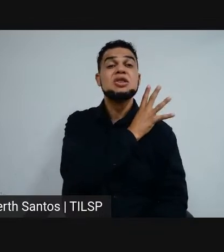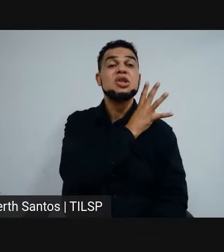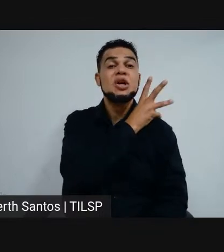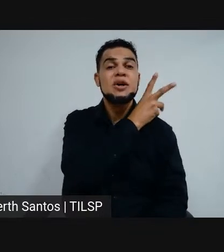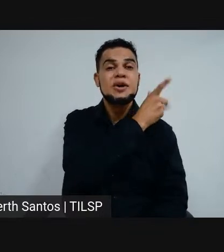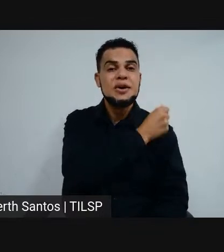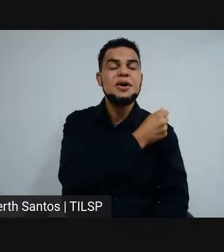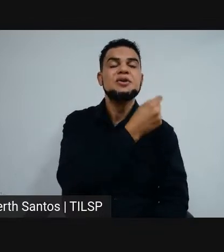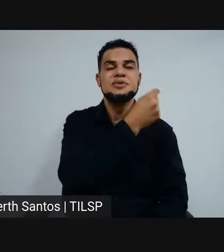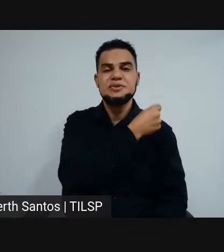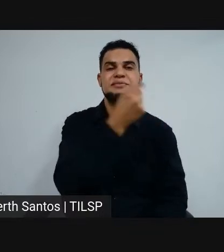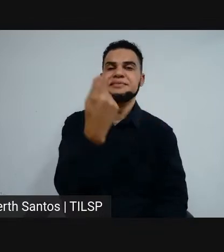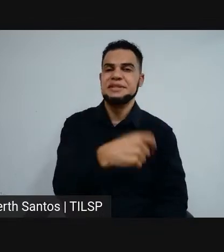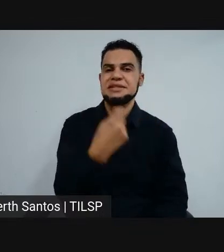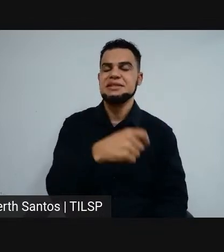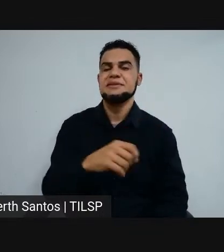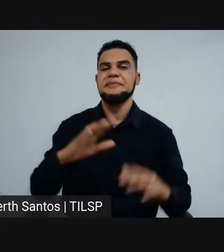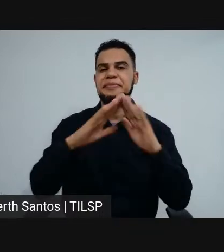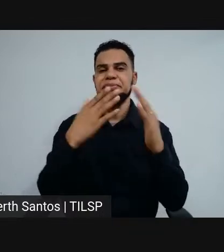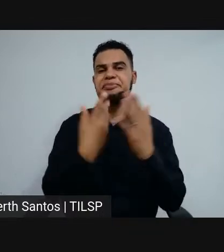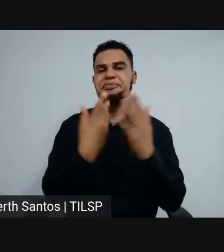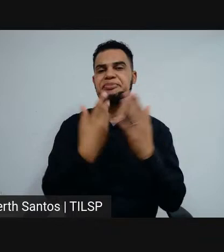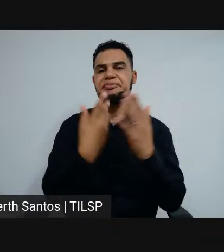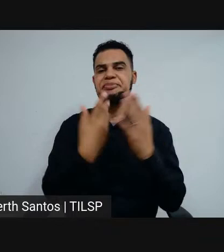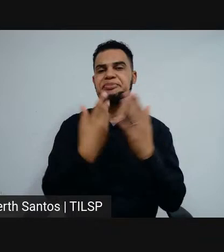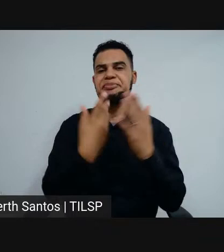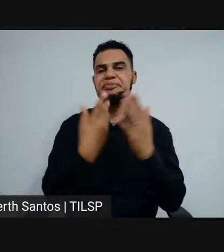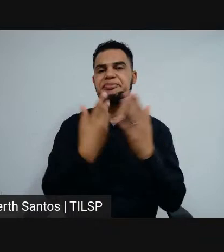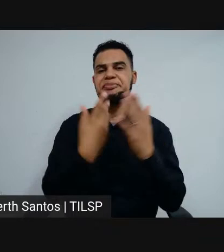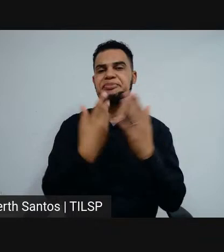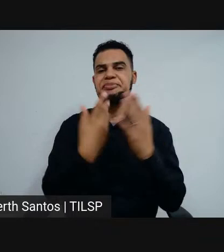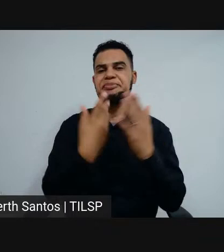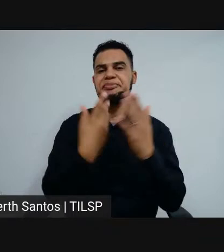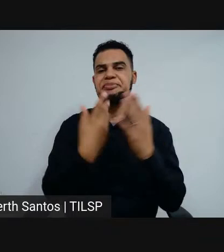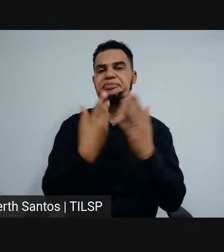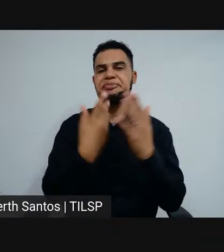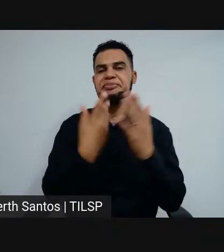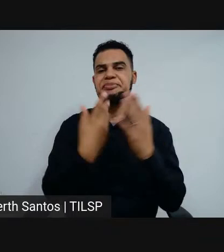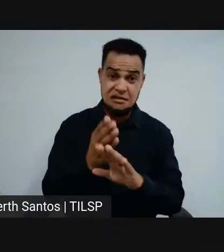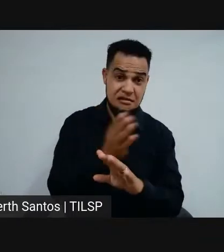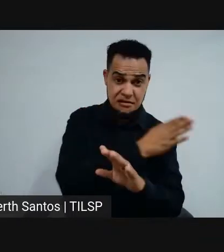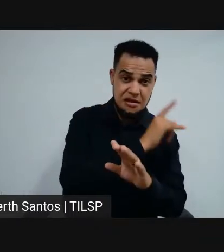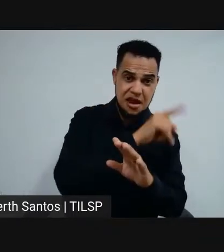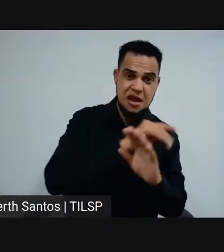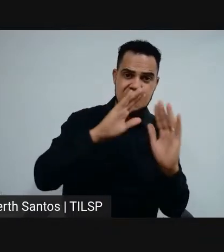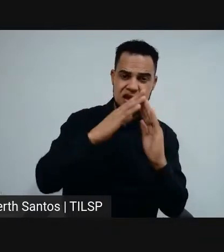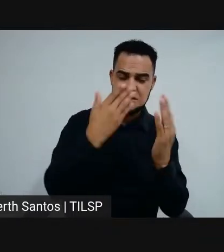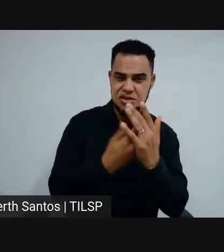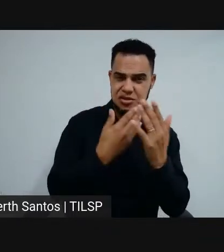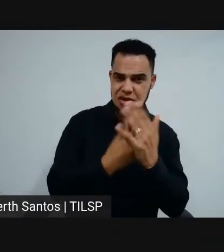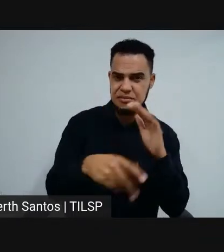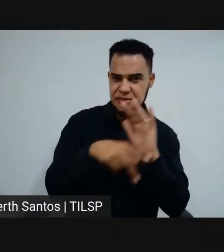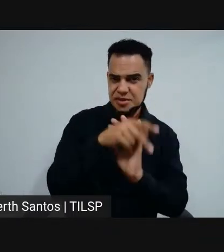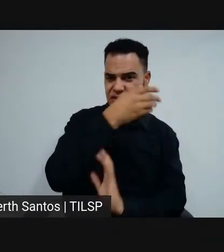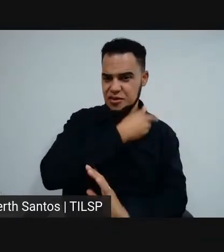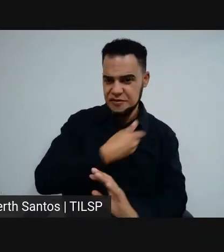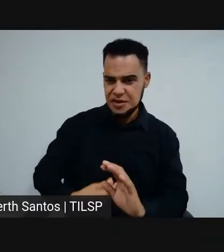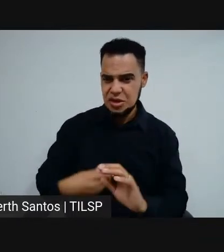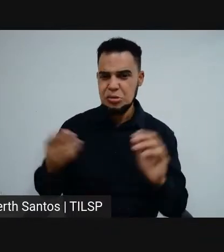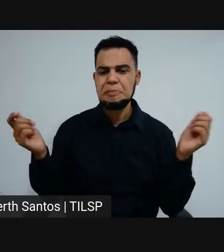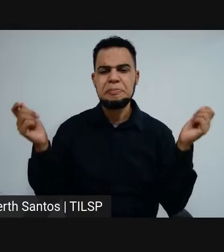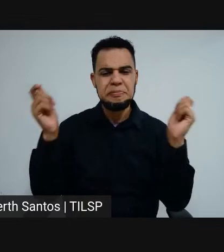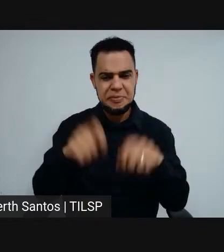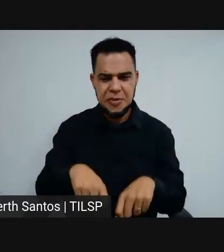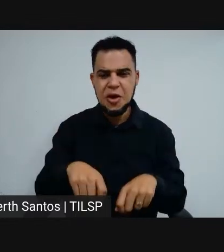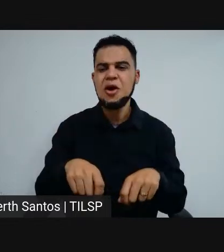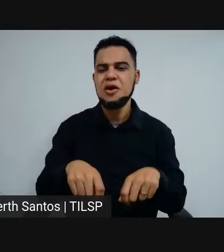ensino médio. Ok, então é o seguinte, fez o ciclo anterior em escola pública, bacana, então pode concorrer às